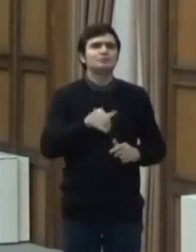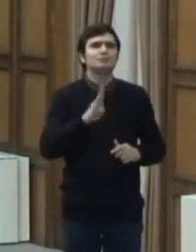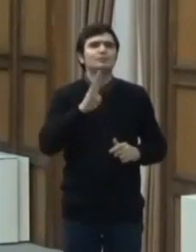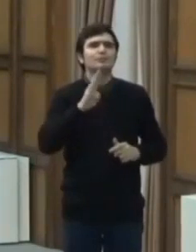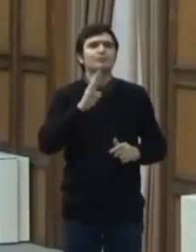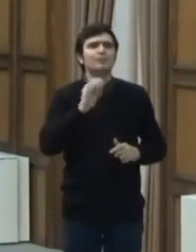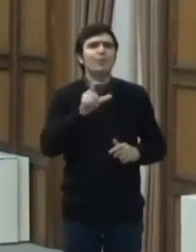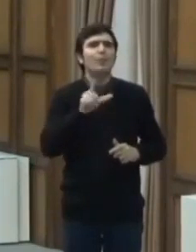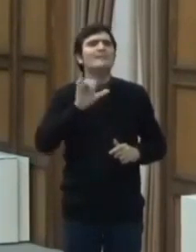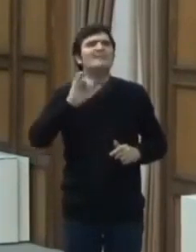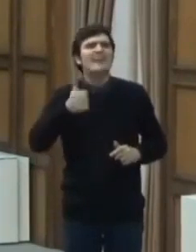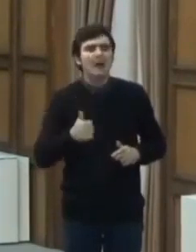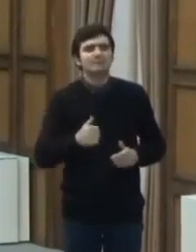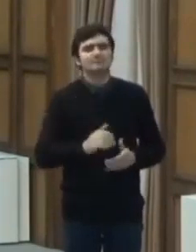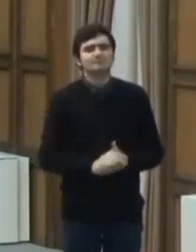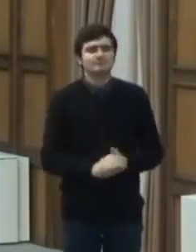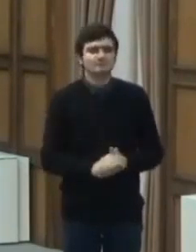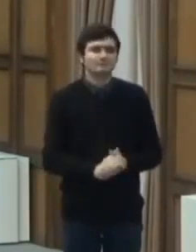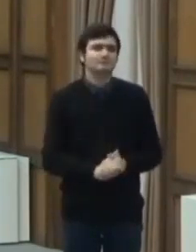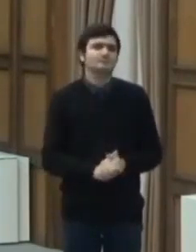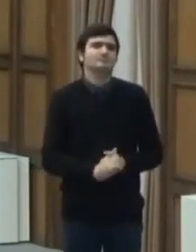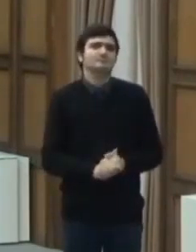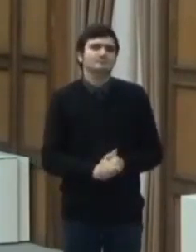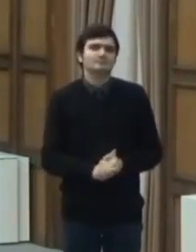feroviar, cu excepția traficului de marfă.